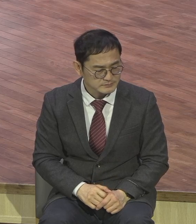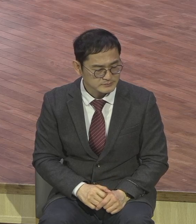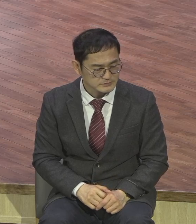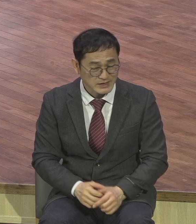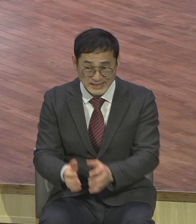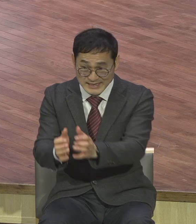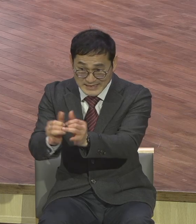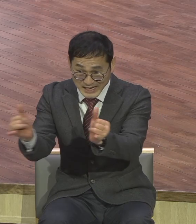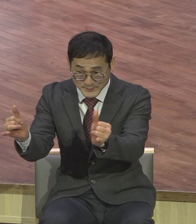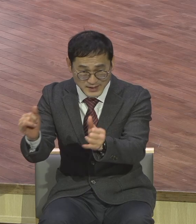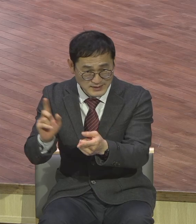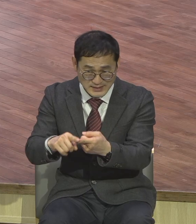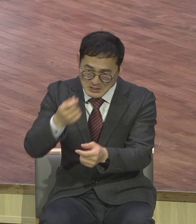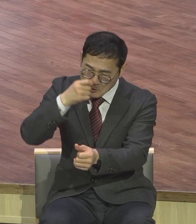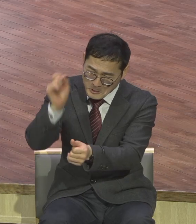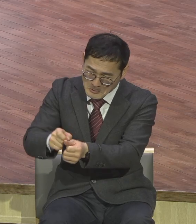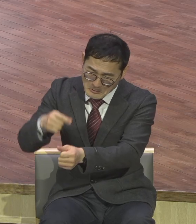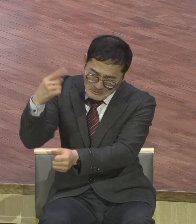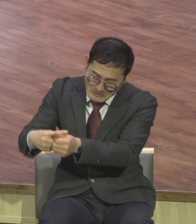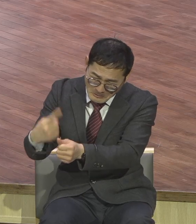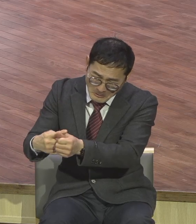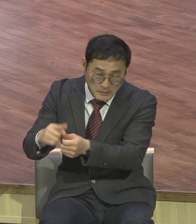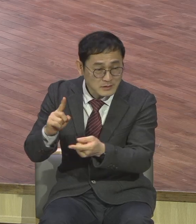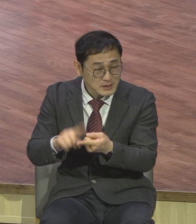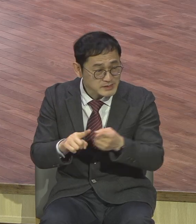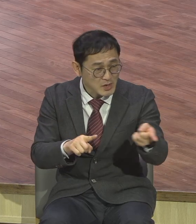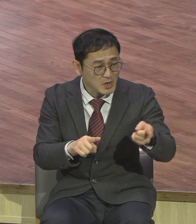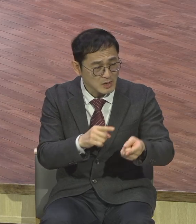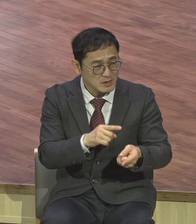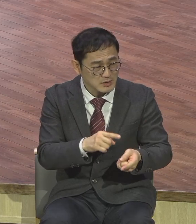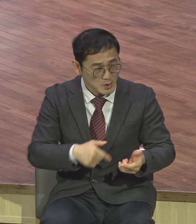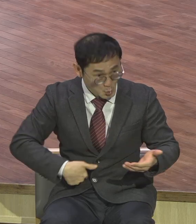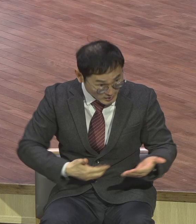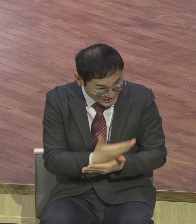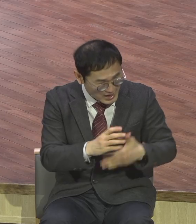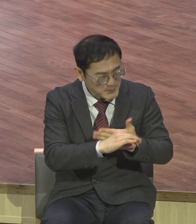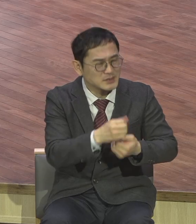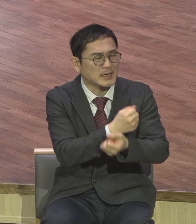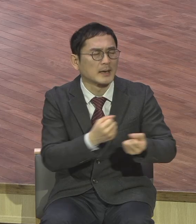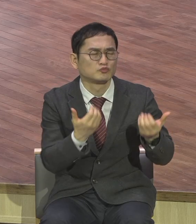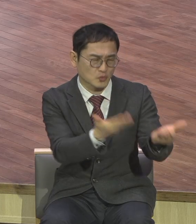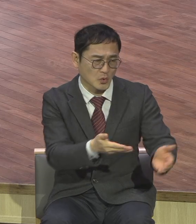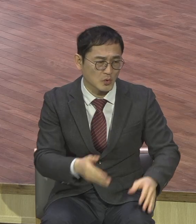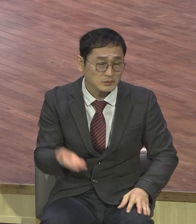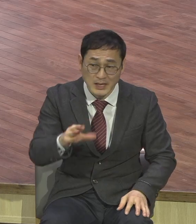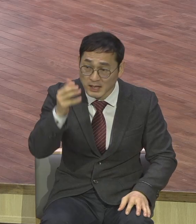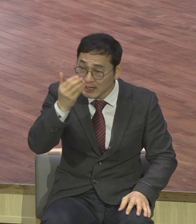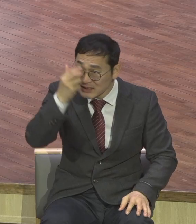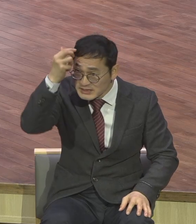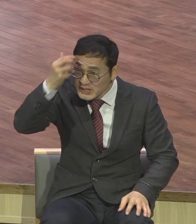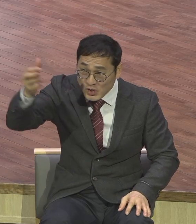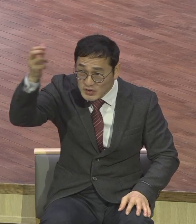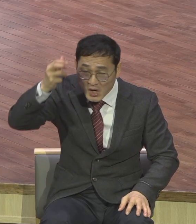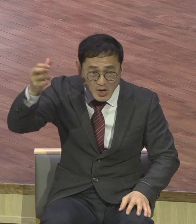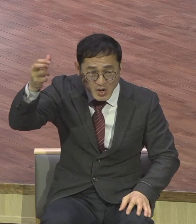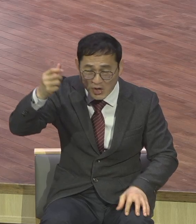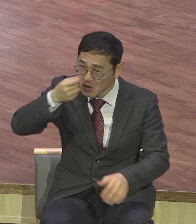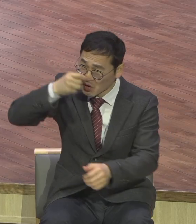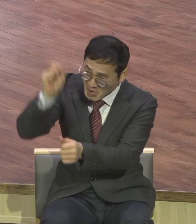죄와 모독은 사심을 얻되 성령을 모독하는 것은 사심을 얻지 못하겠고 또